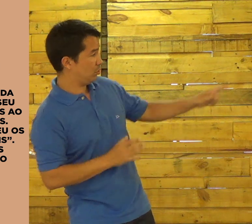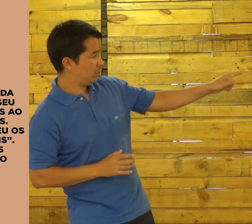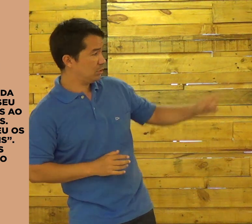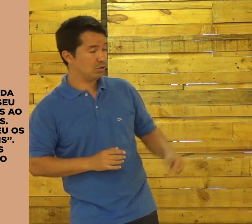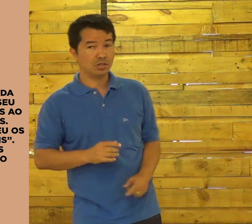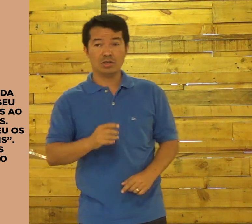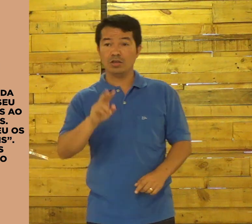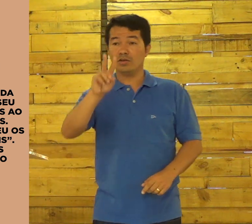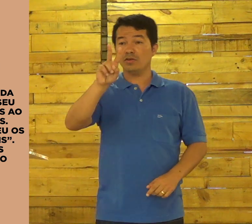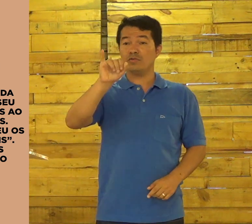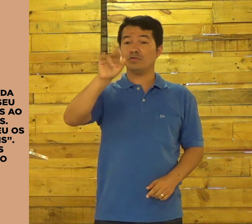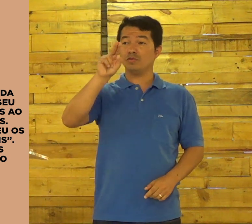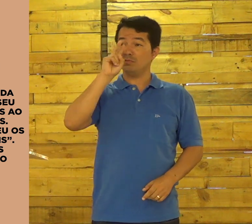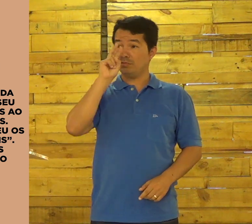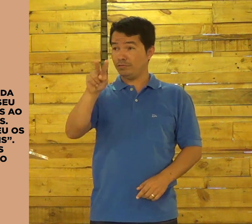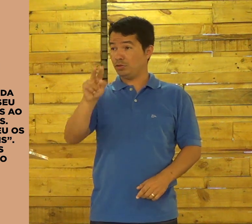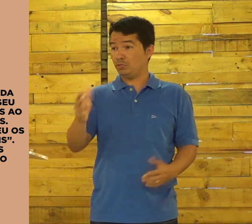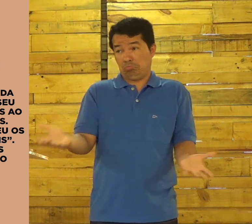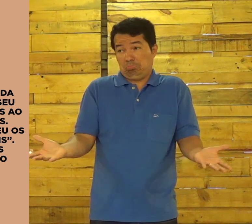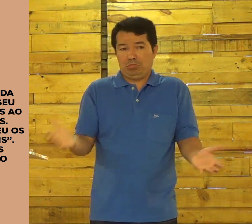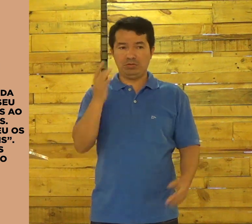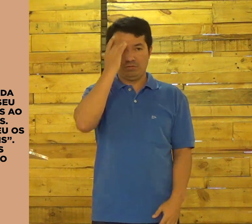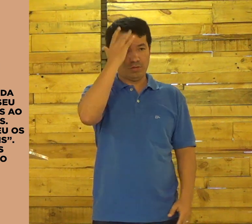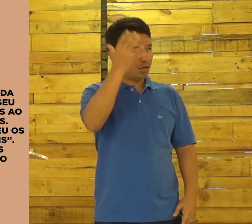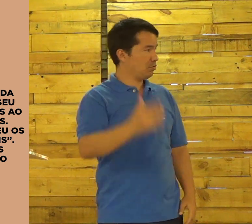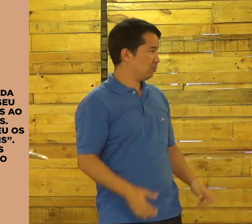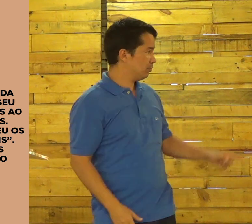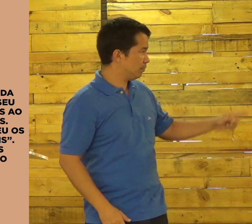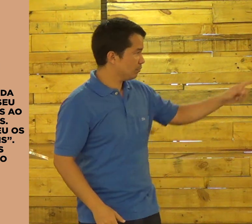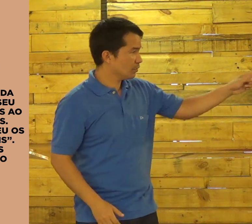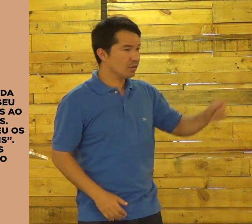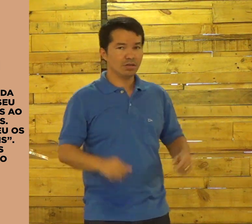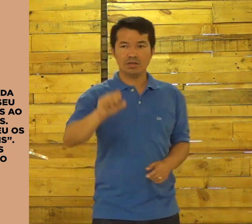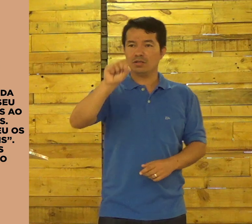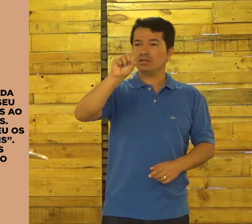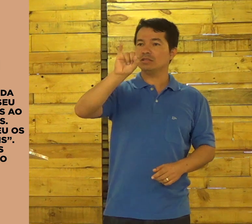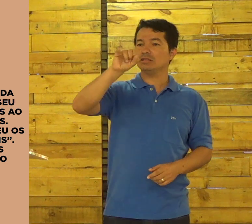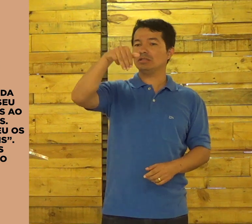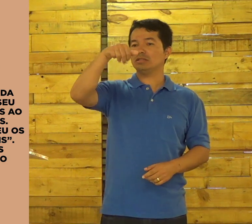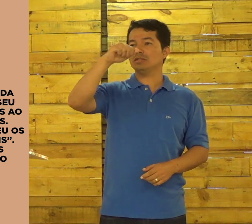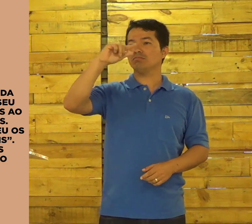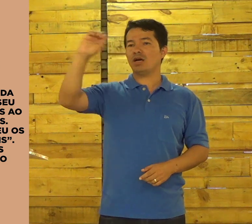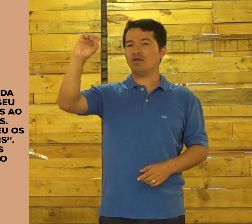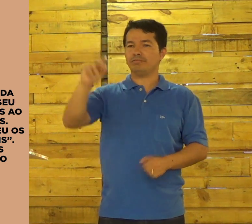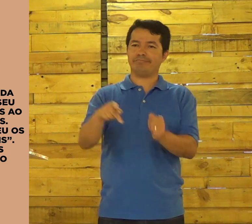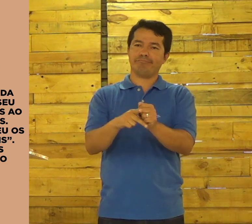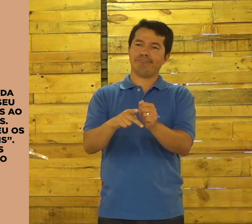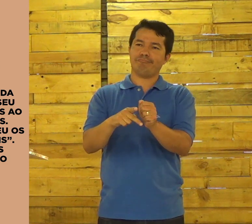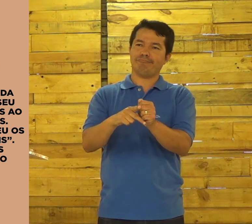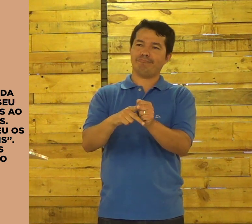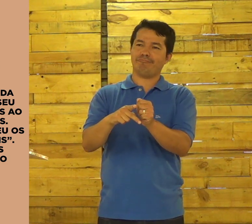Jesus viu. Viu. Viu. Faço. Simão. Pedro.